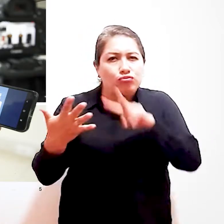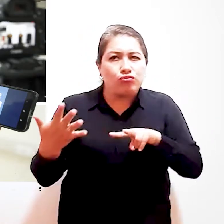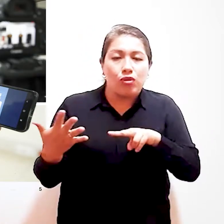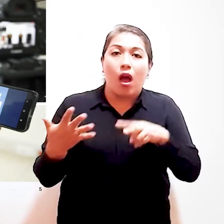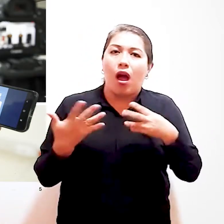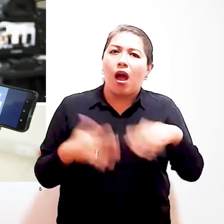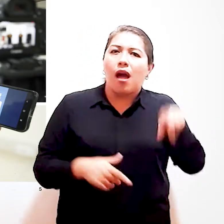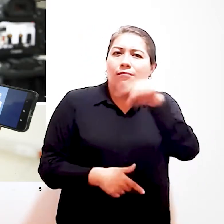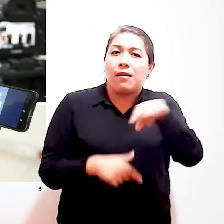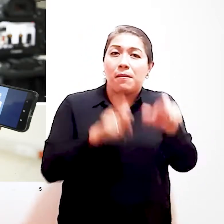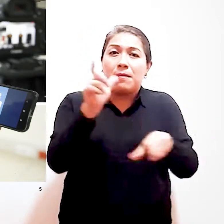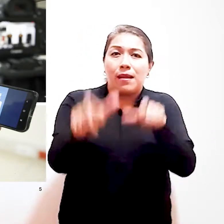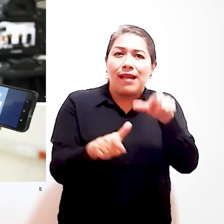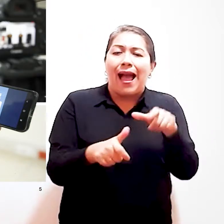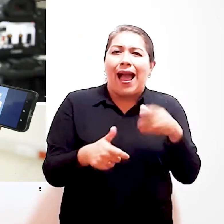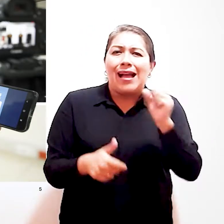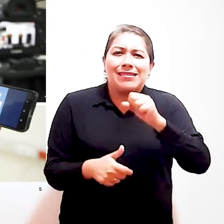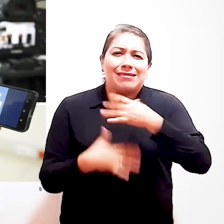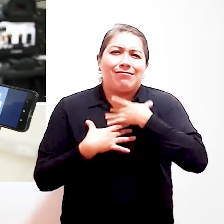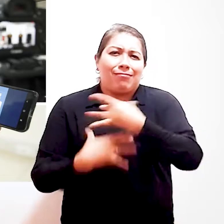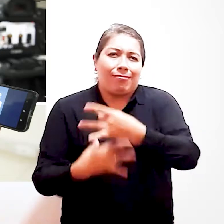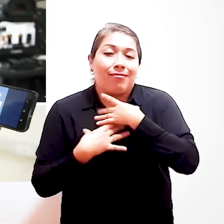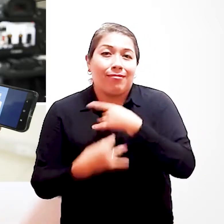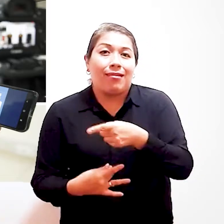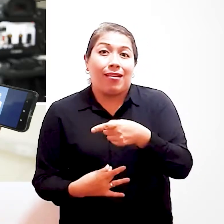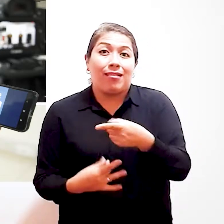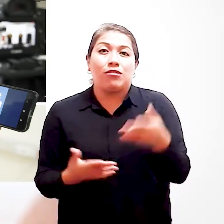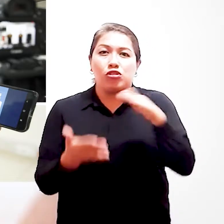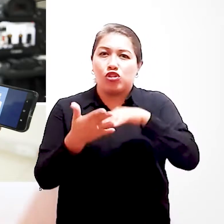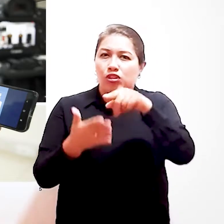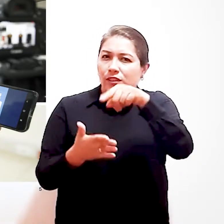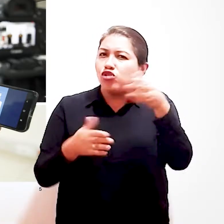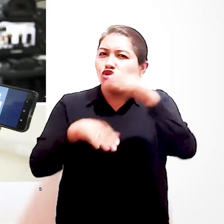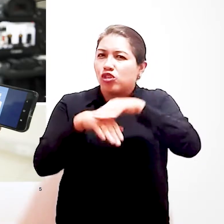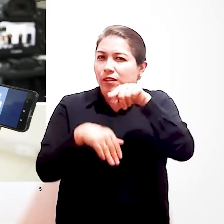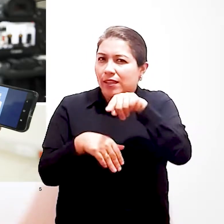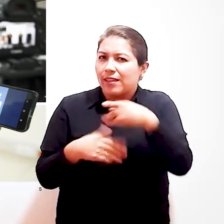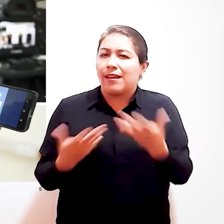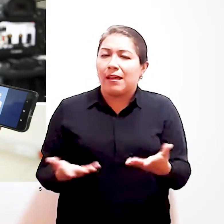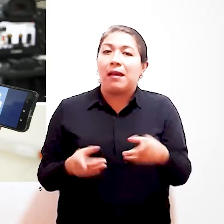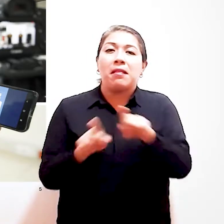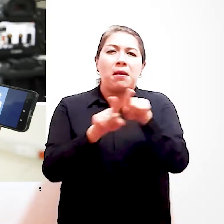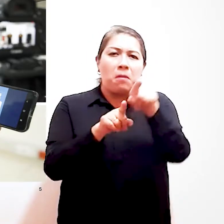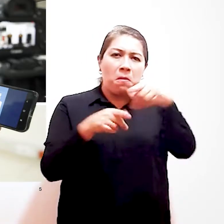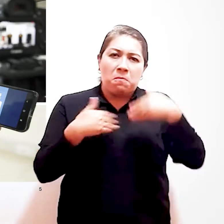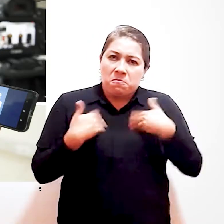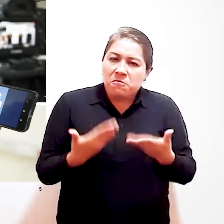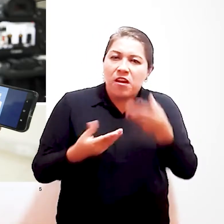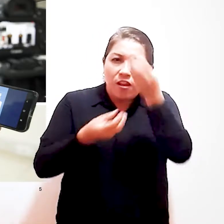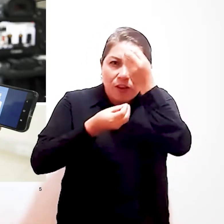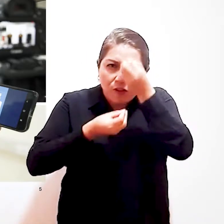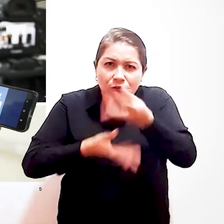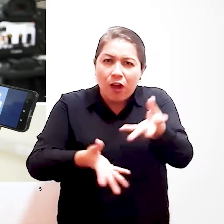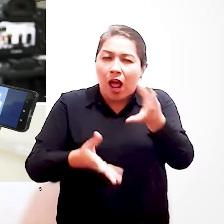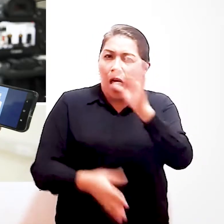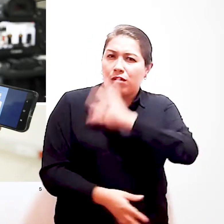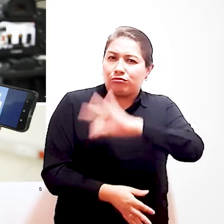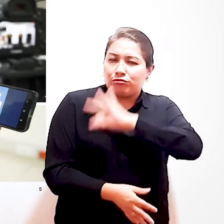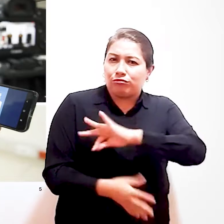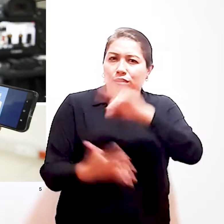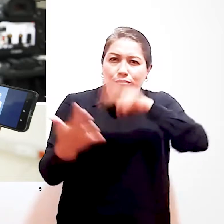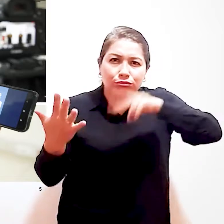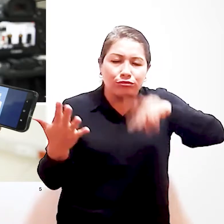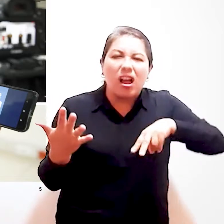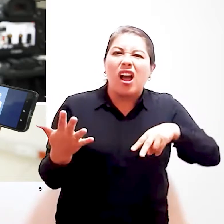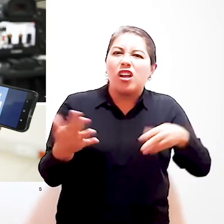año pasado y viene teniendo acogida entre la población con discapacidad y que a través del mismo pueden informarse en diferentes temas